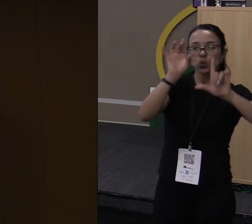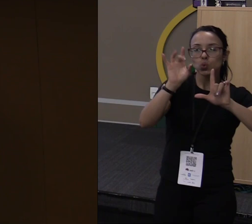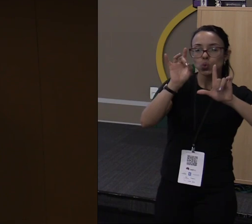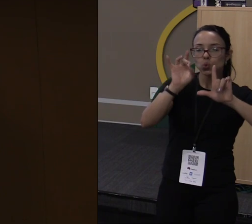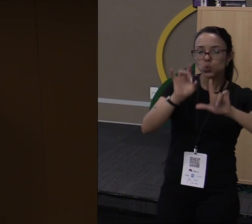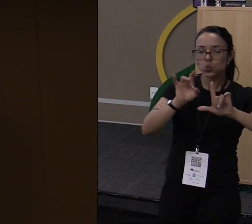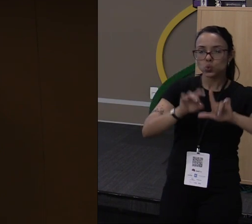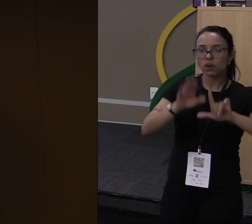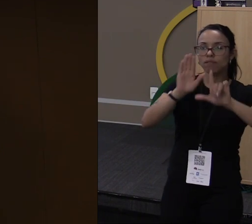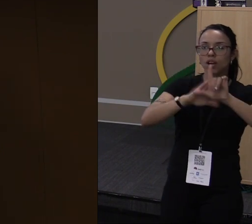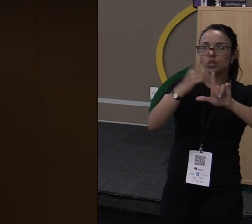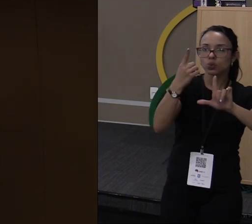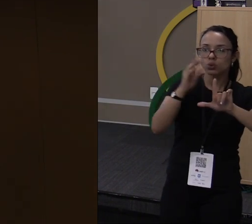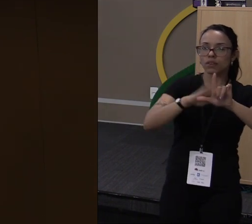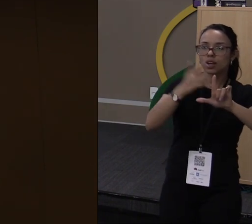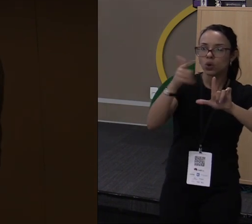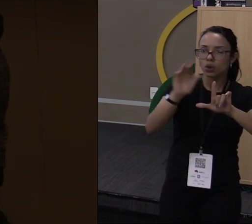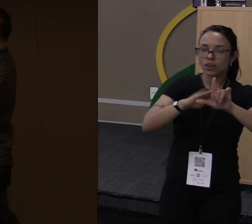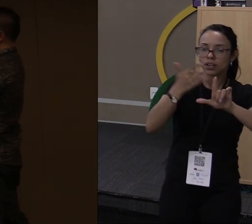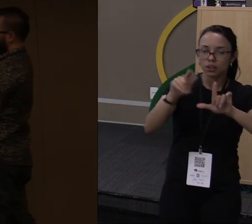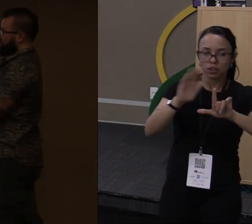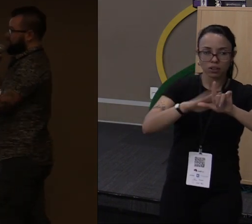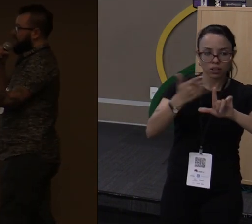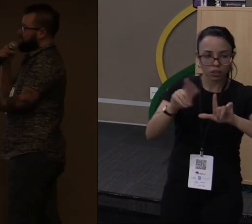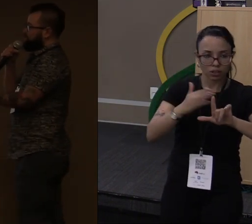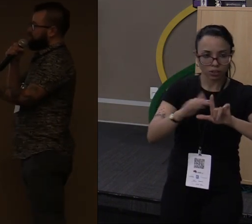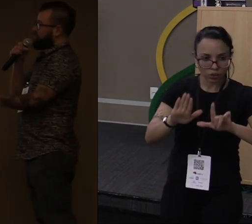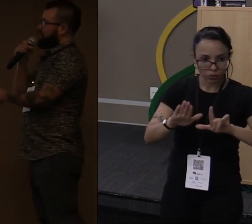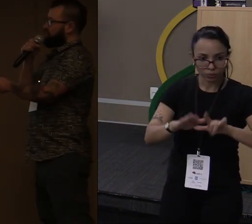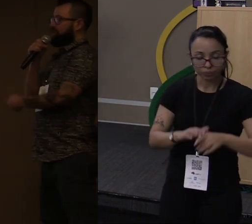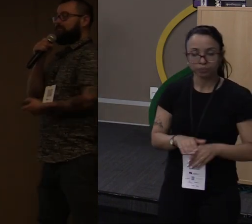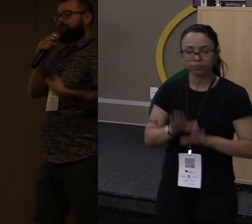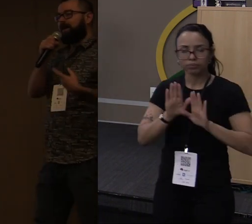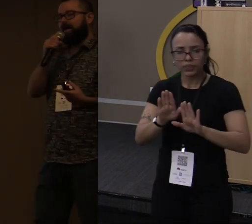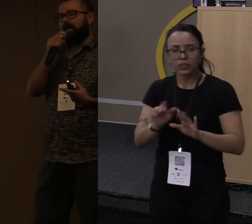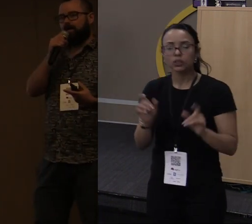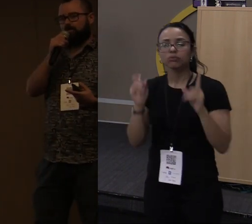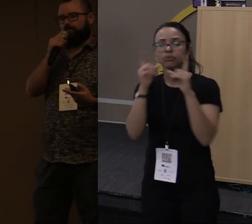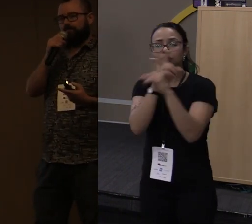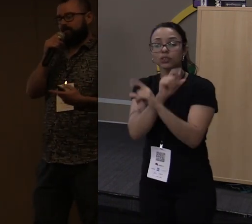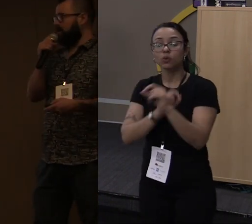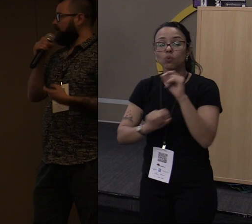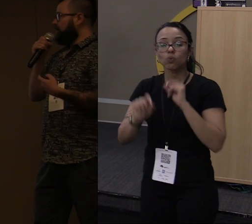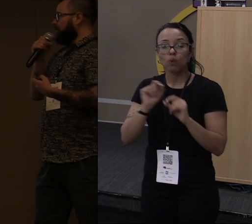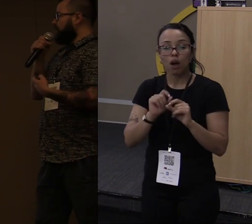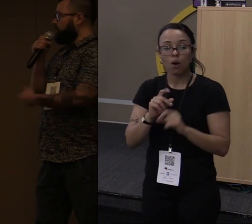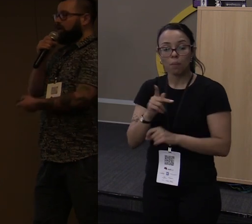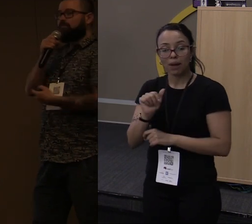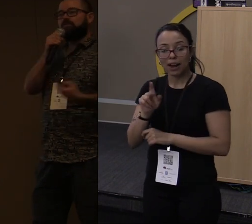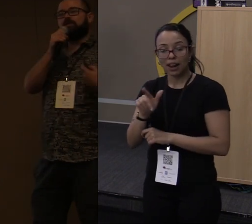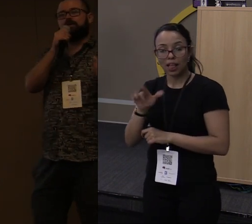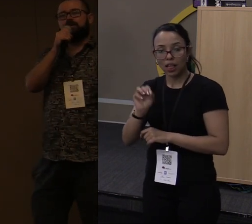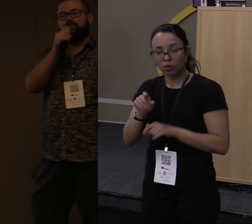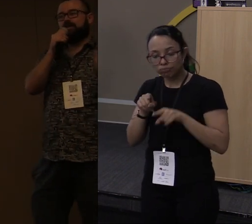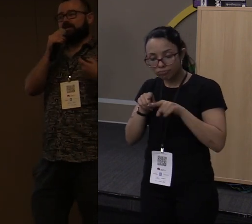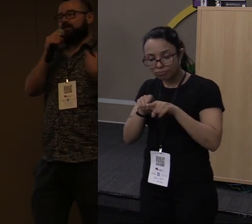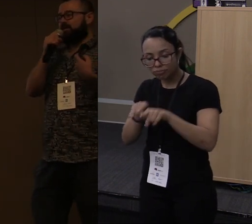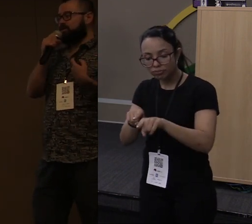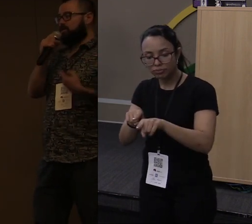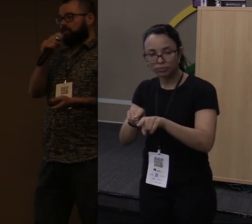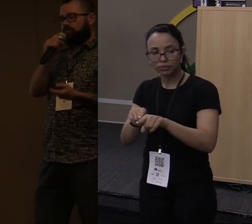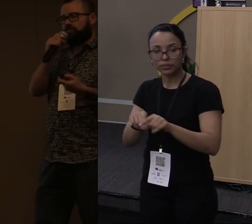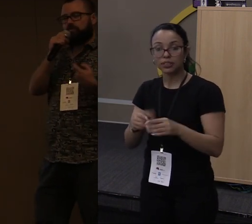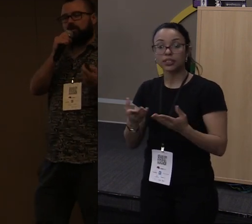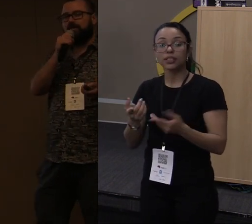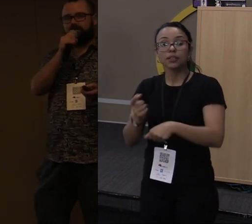esperar ele terminar e por aí vai. Qual seria a dificuldade para eu deixar isso daqui paralelo? E quanto isso daqui